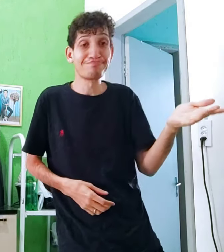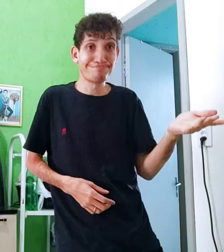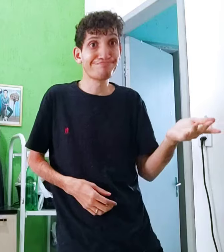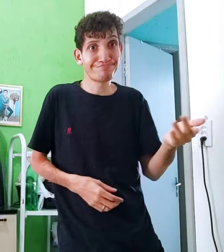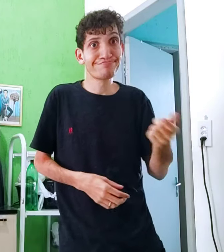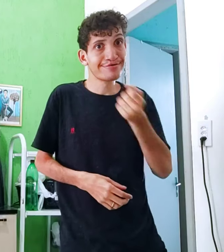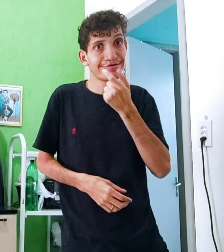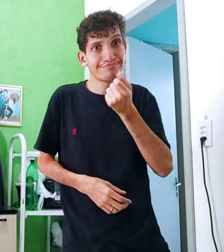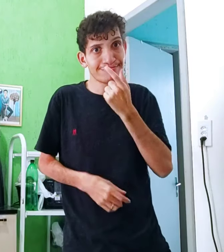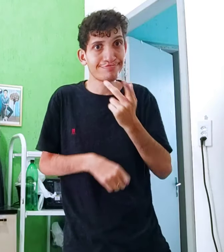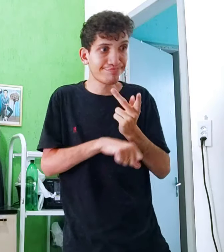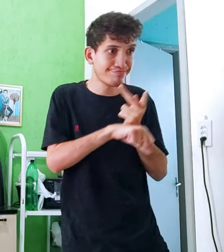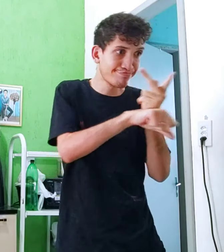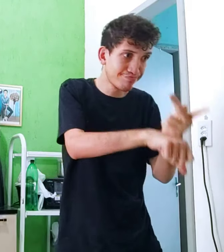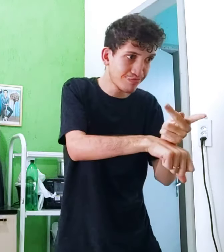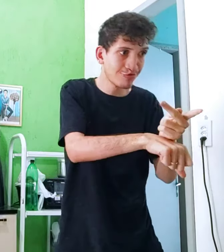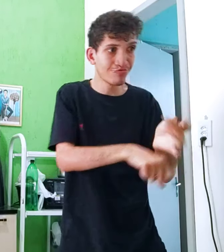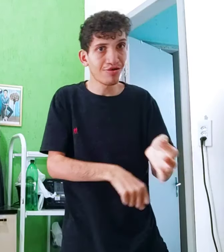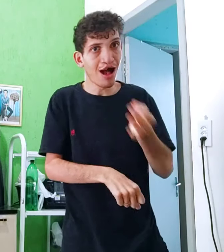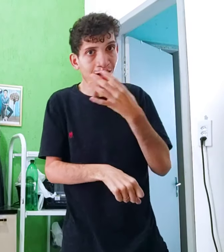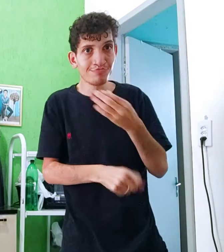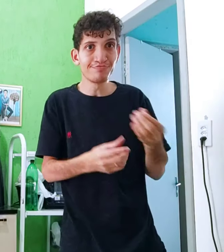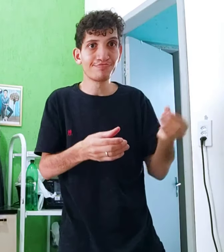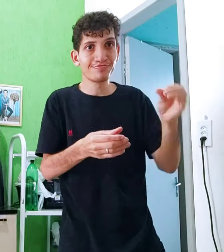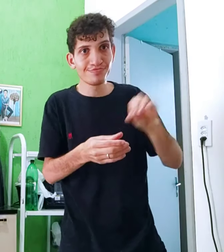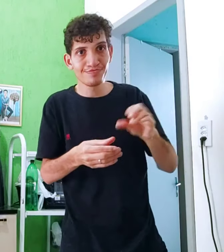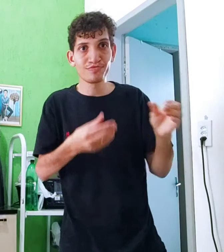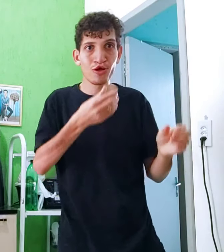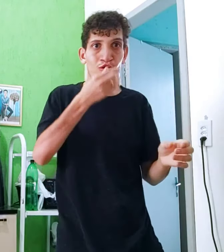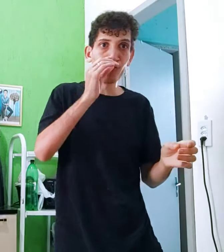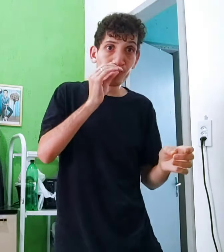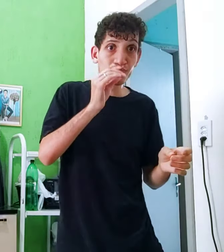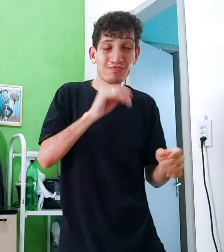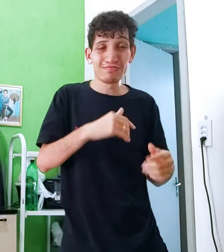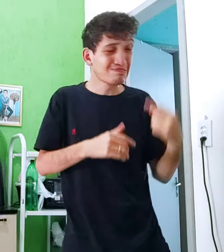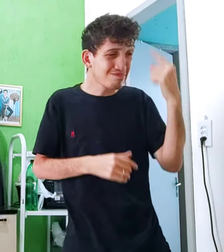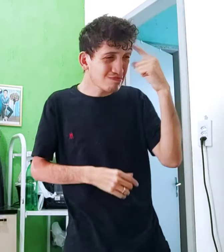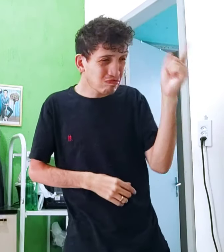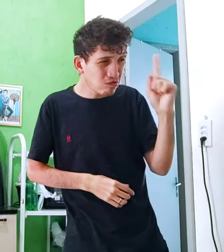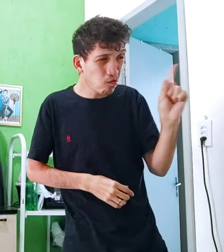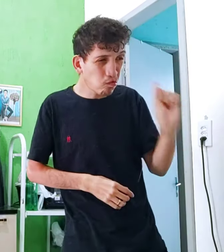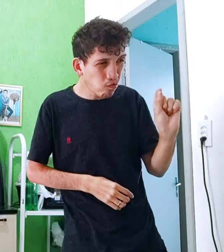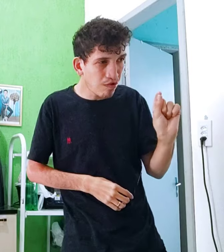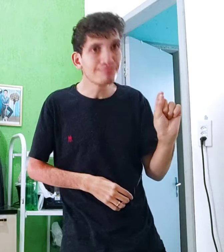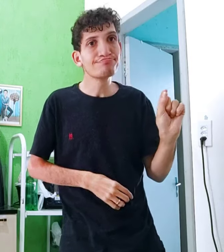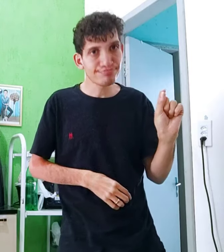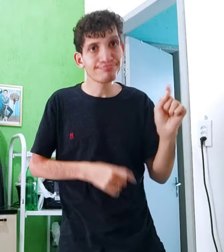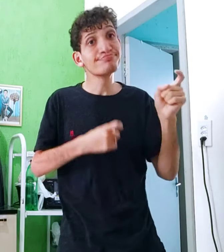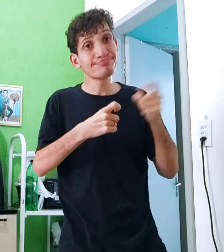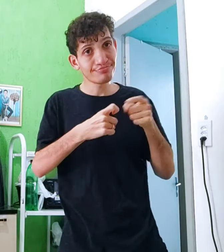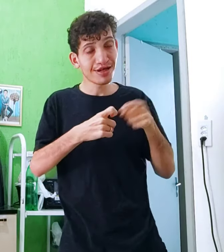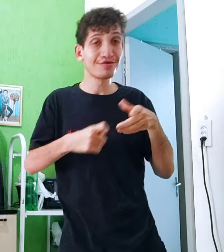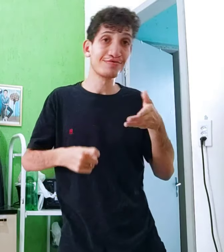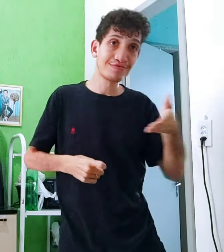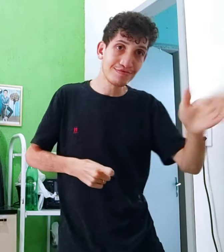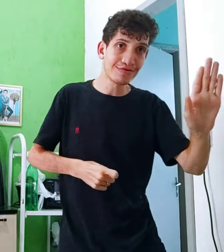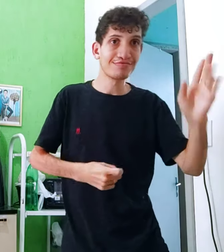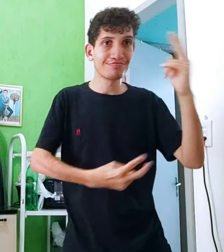analisa. Tá, remédio procura. Remédio, um xarope, toma, não sabe qual. O